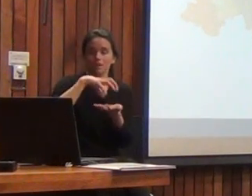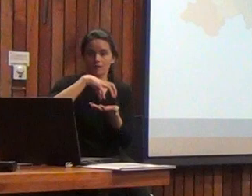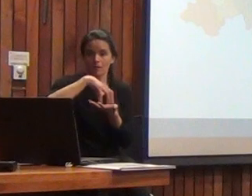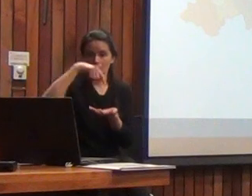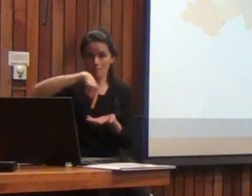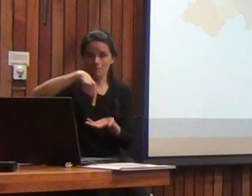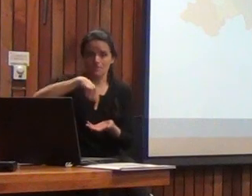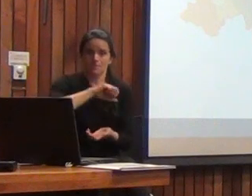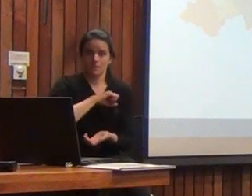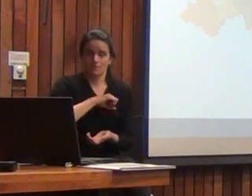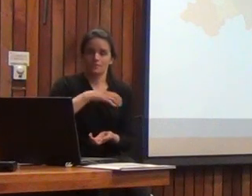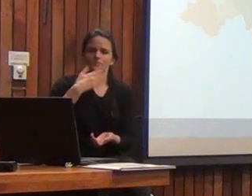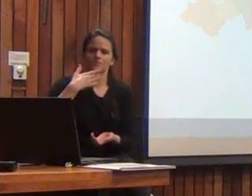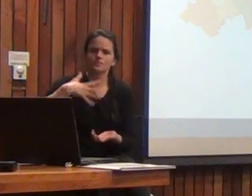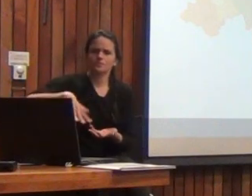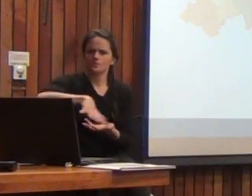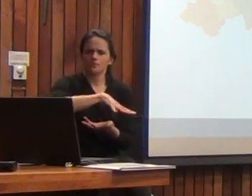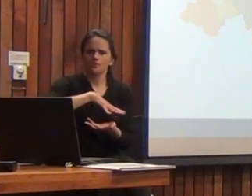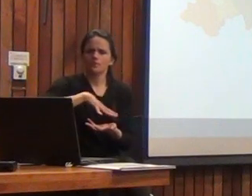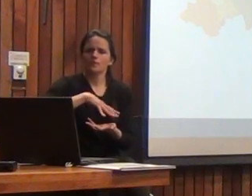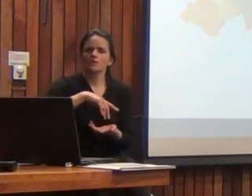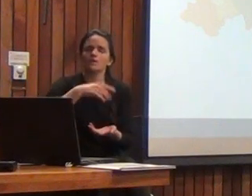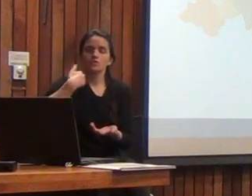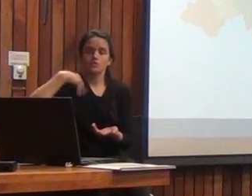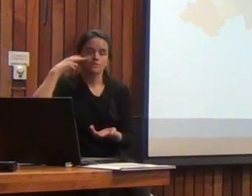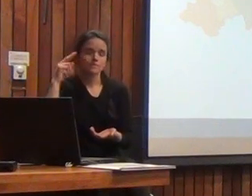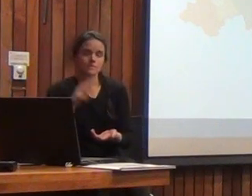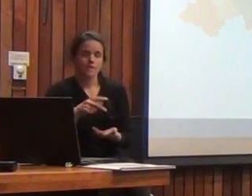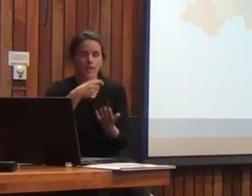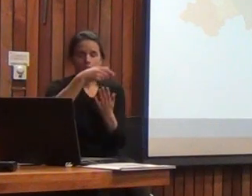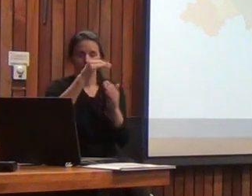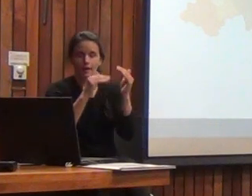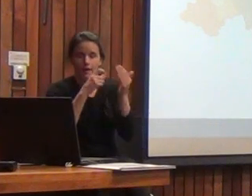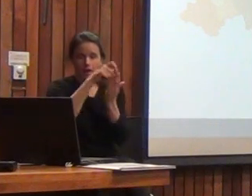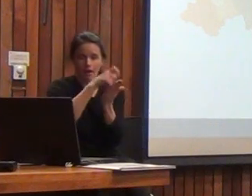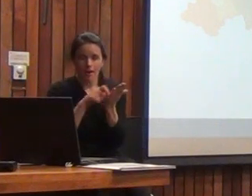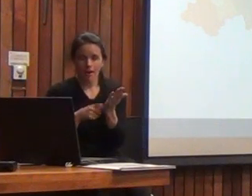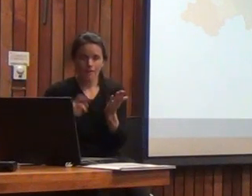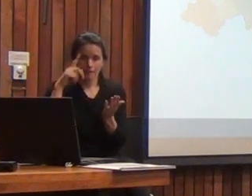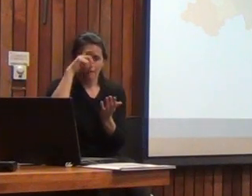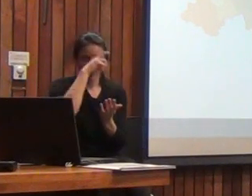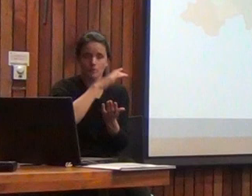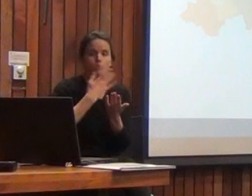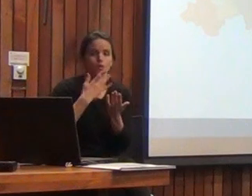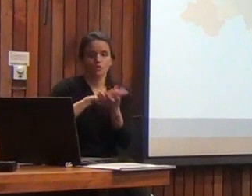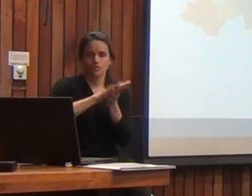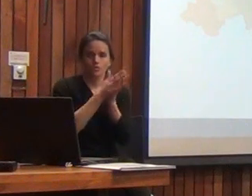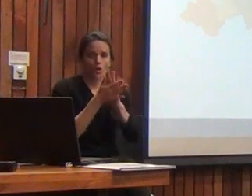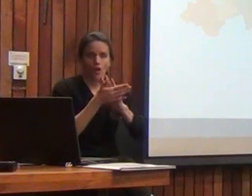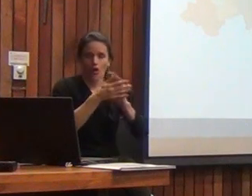y logramos obtener cómo era la escala de dificultad de esos ítems porque se la aplicamos entera